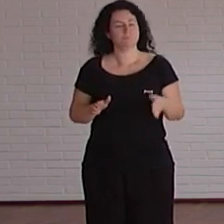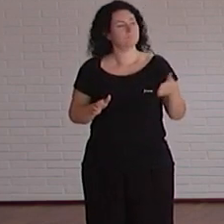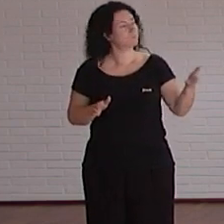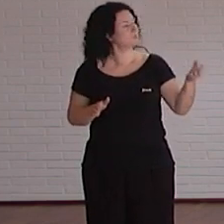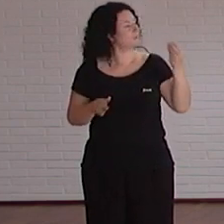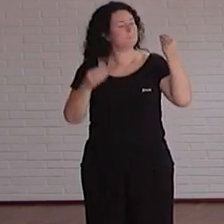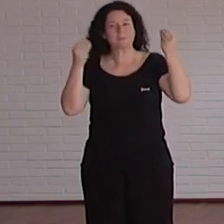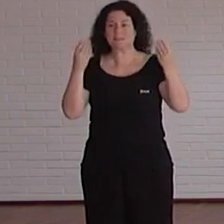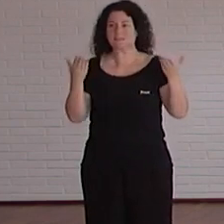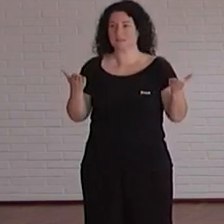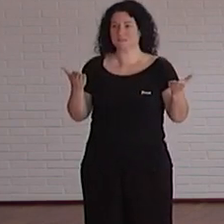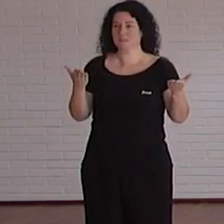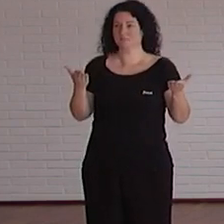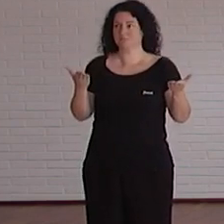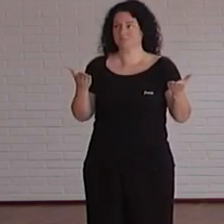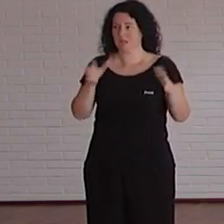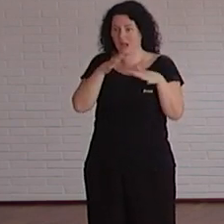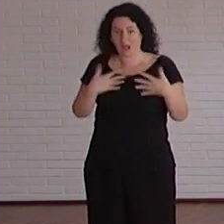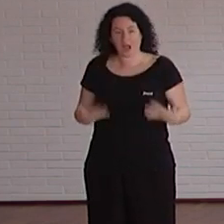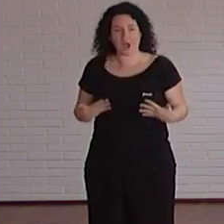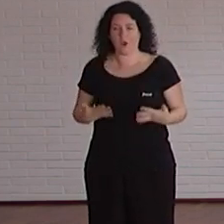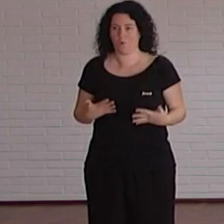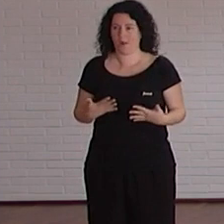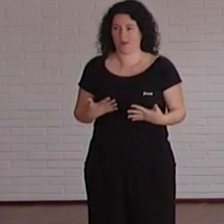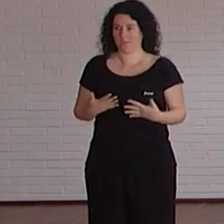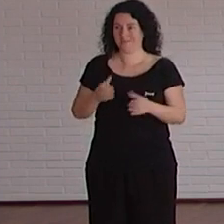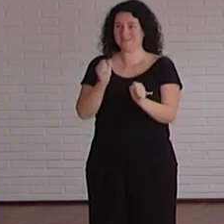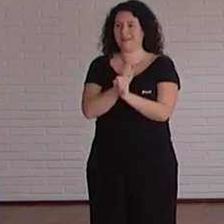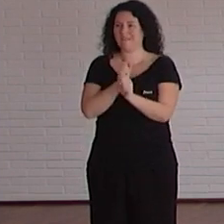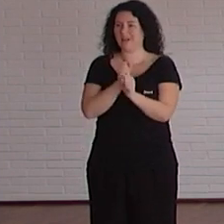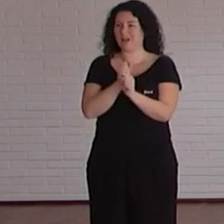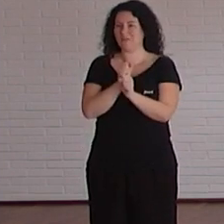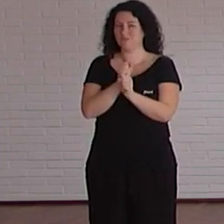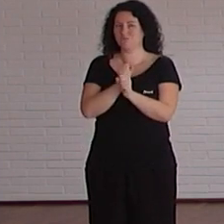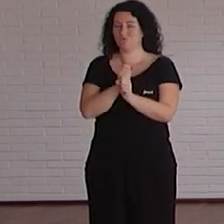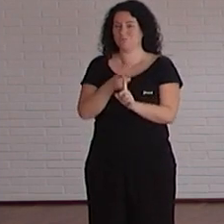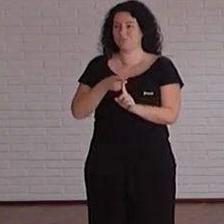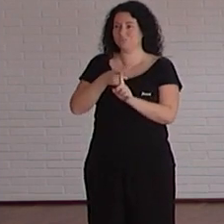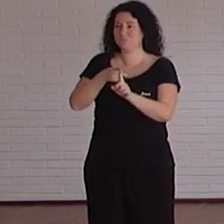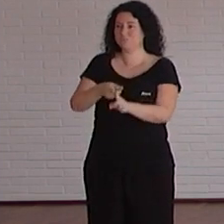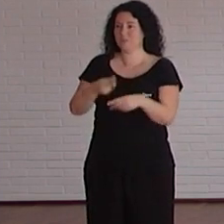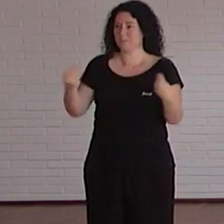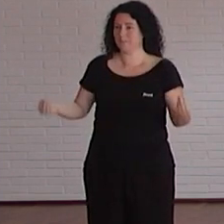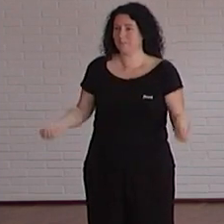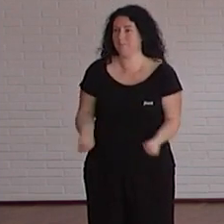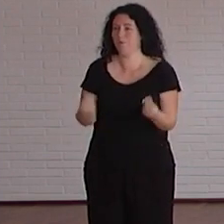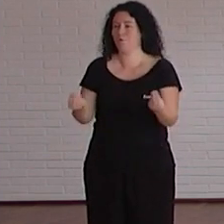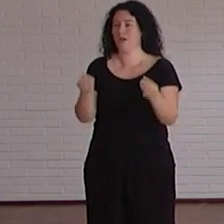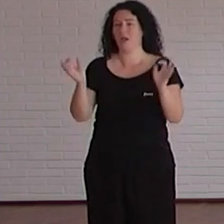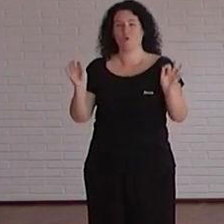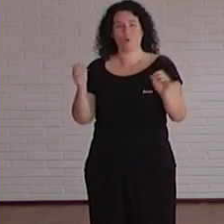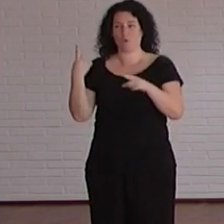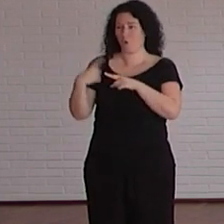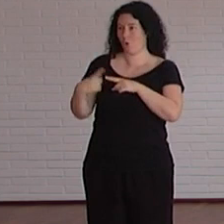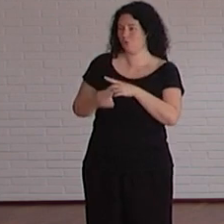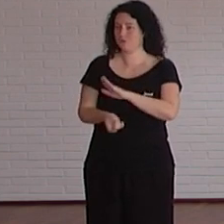piensas que vais a hacer que estáis trabajando de gerencia para hacer pues mejoras o motivas